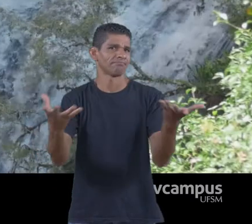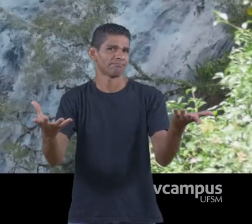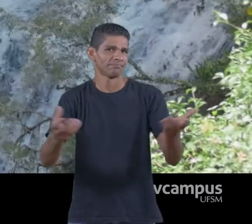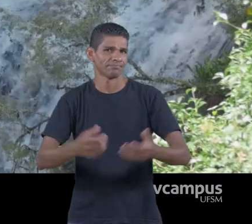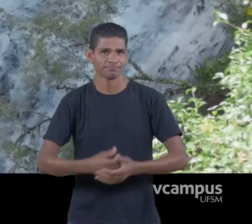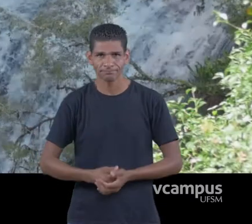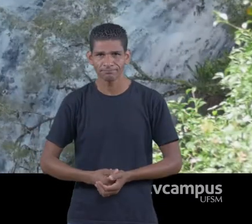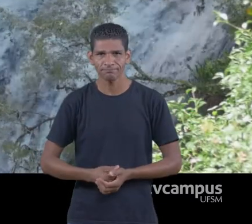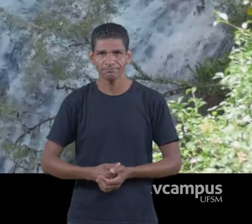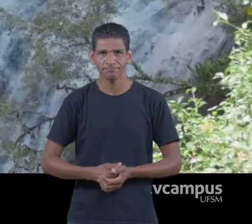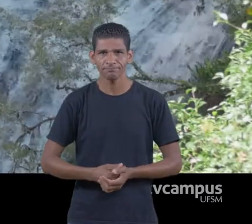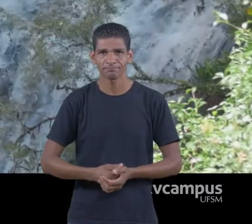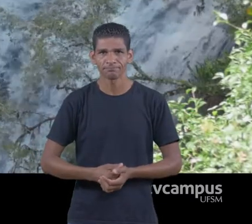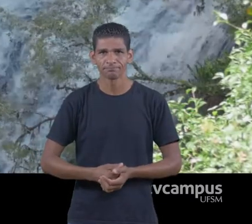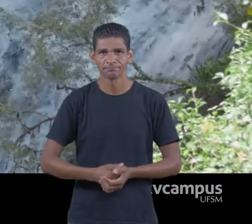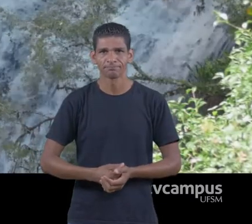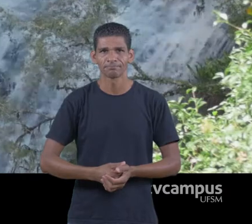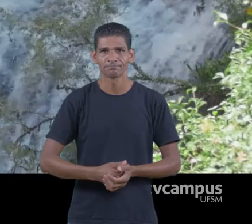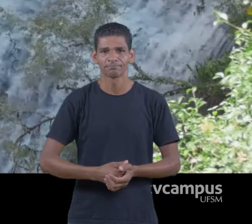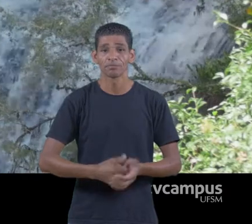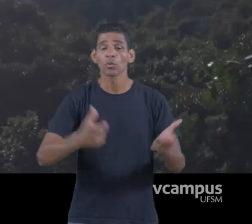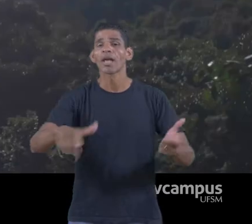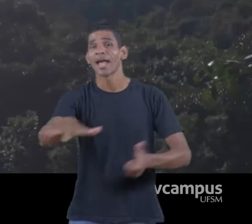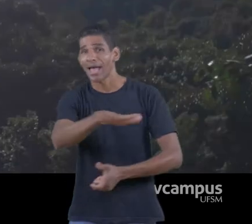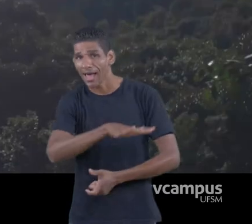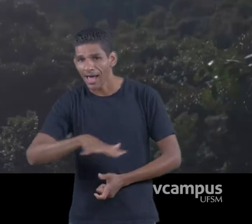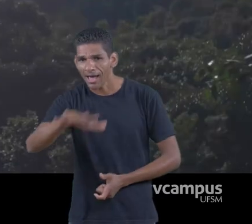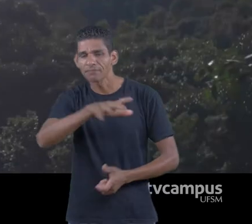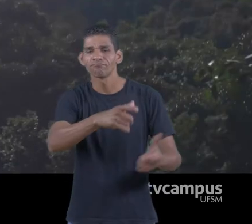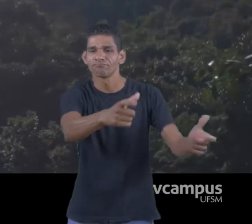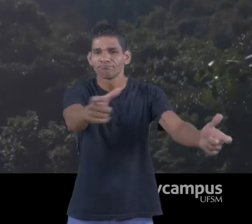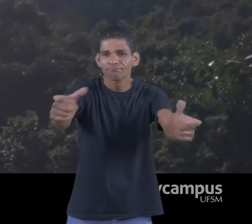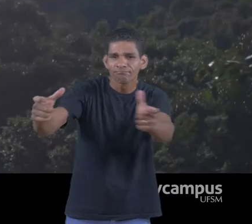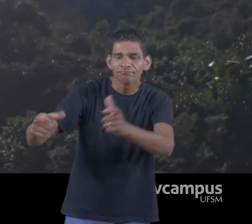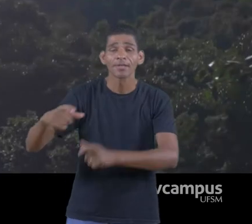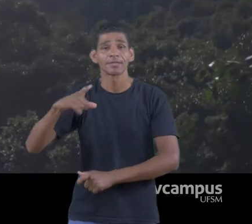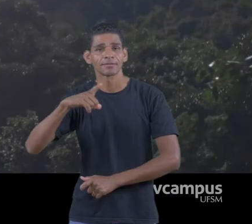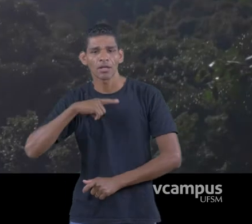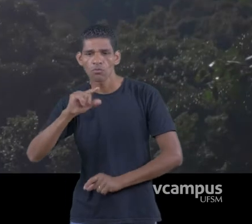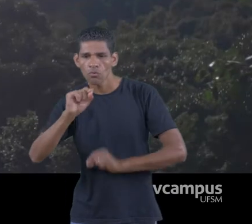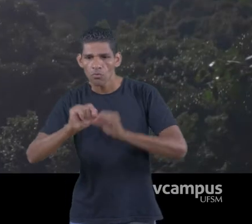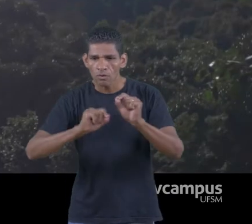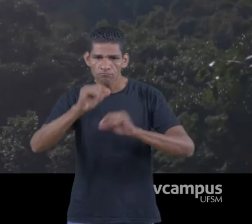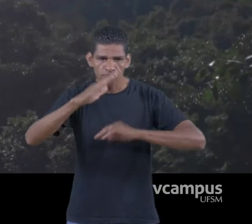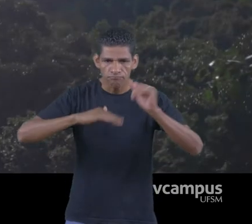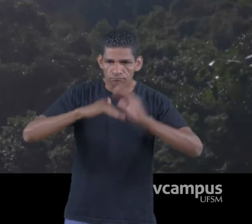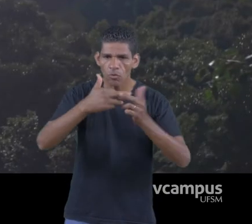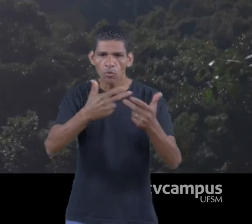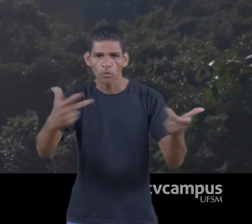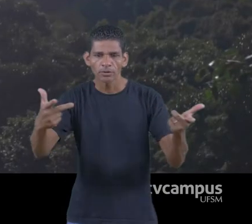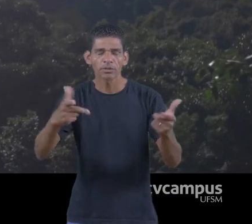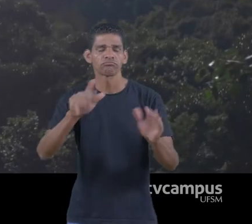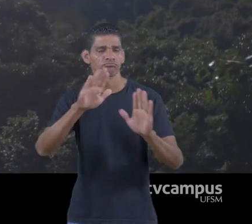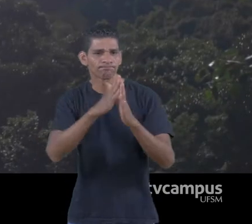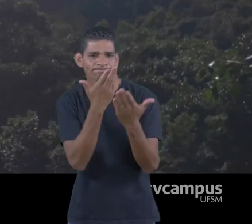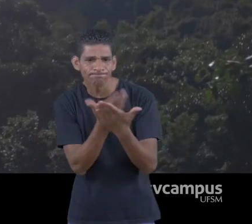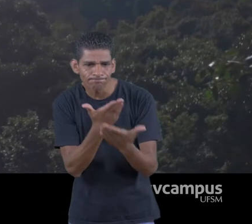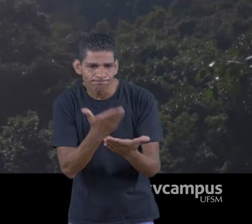como áreas geográficas que tenham um patrimônio geológico,